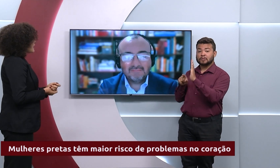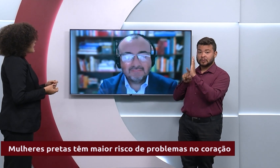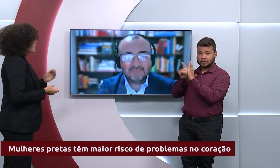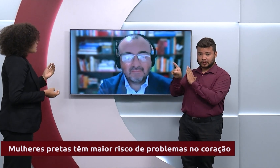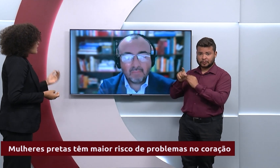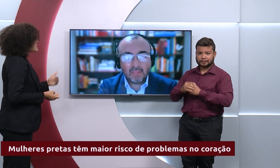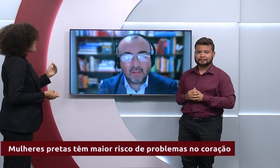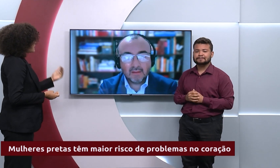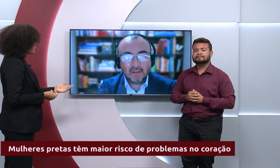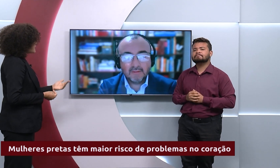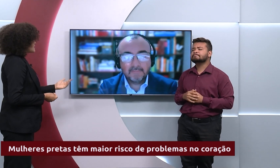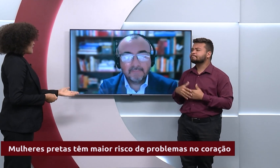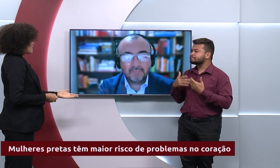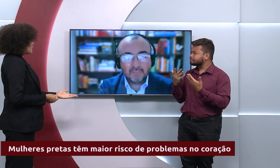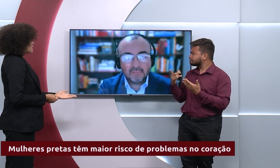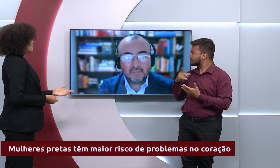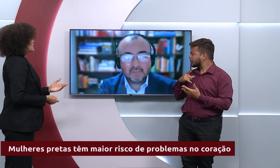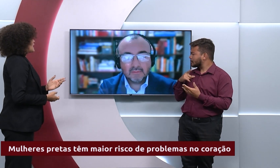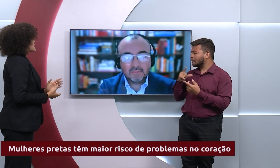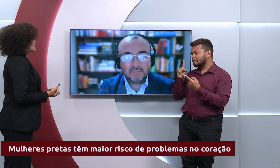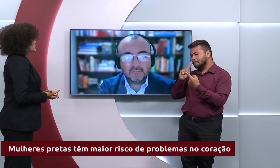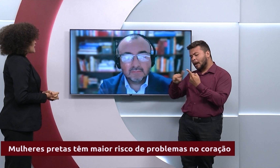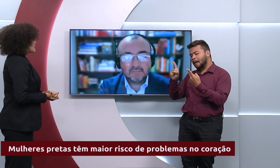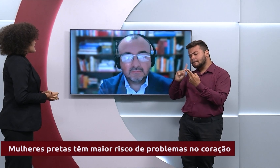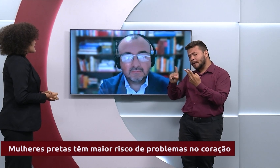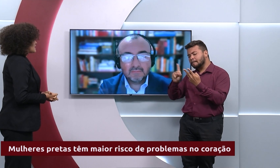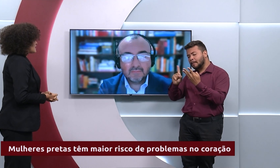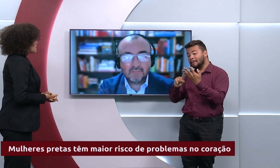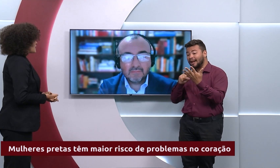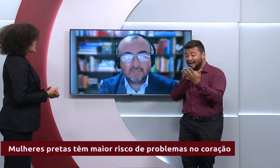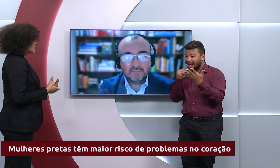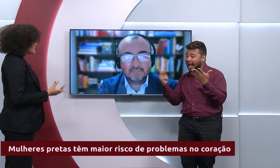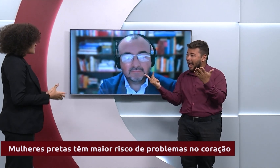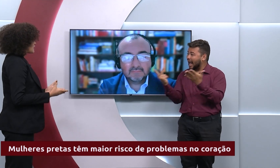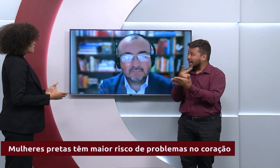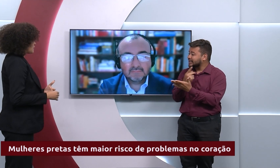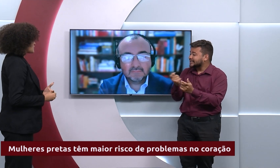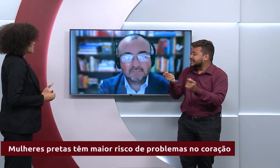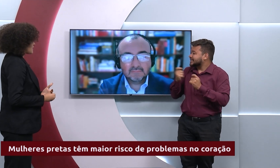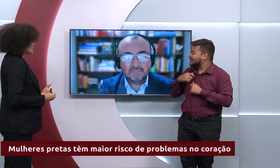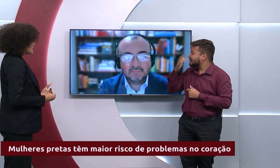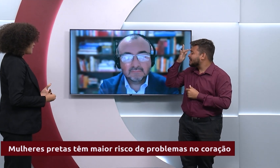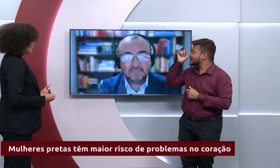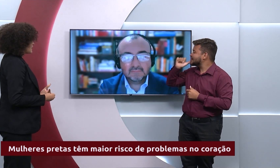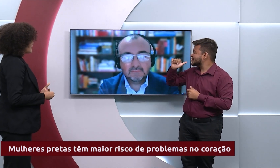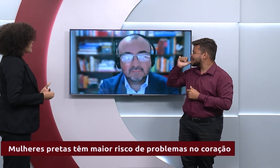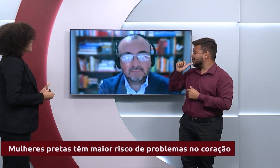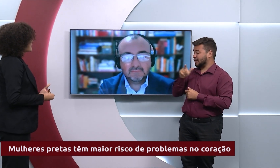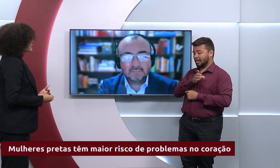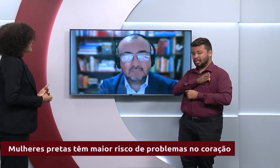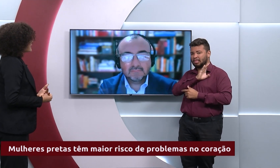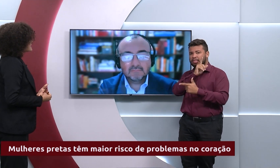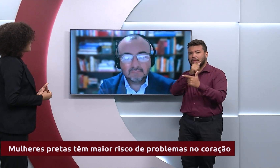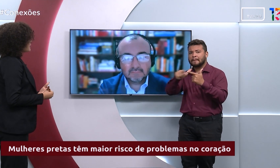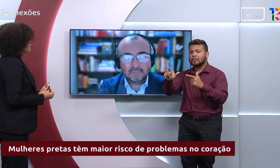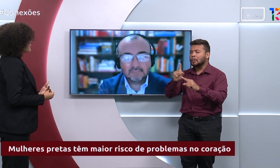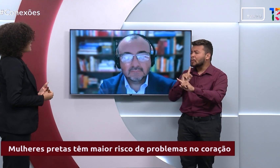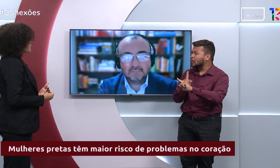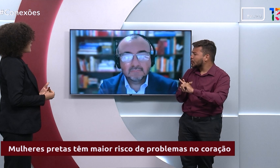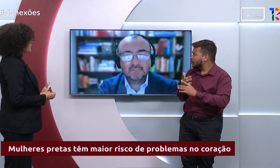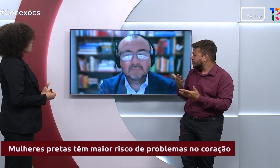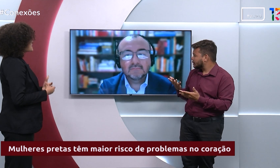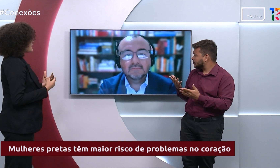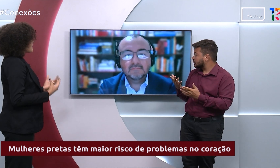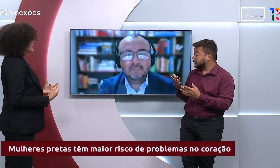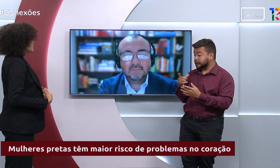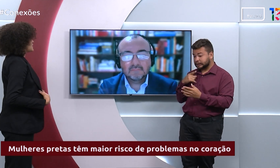quais fatores levam essas mulheres a ter mais chances de ter problemas no coração e por que a questão da pele